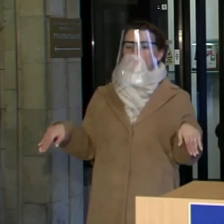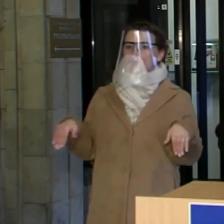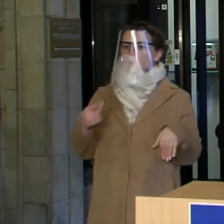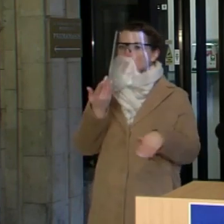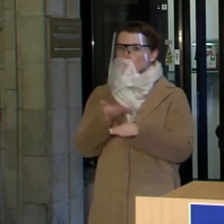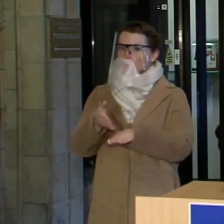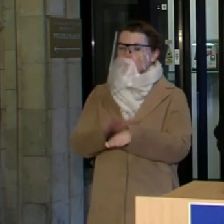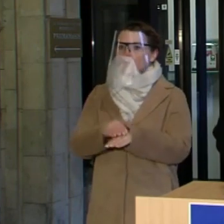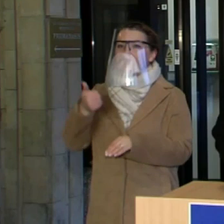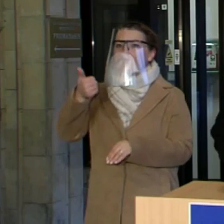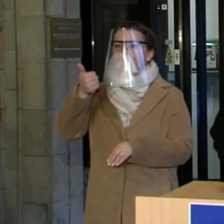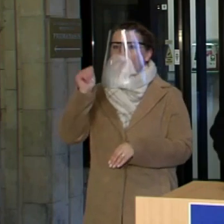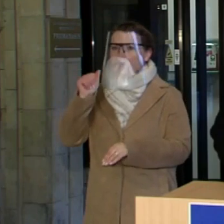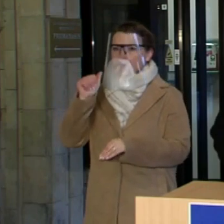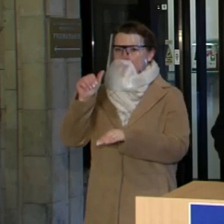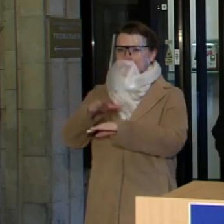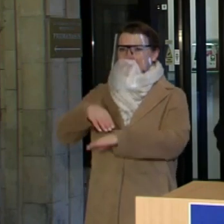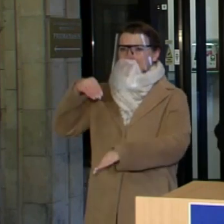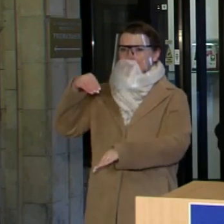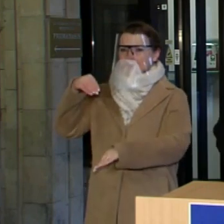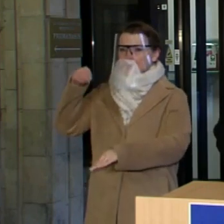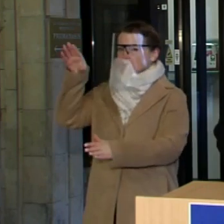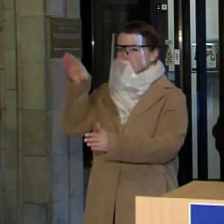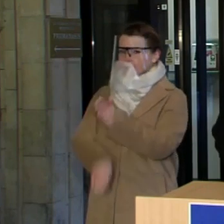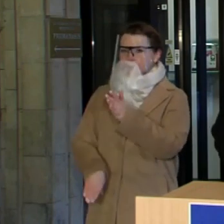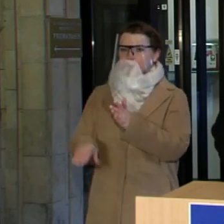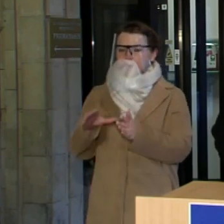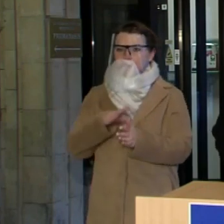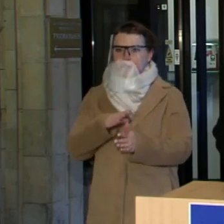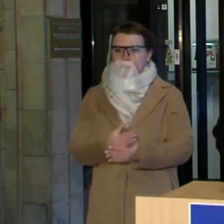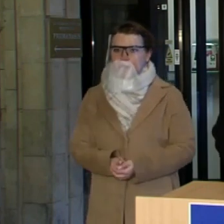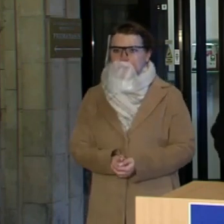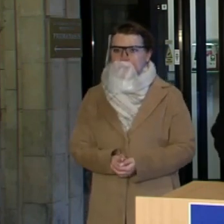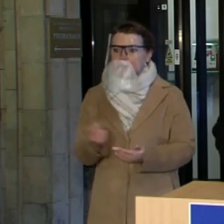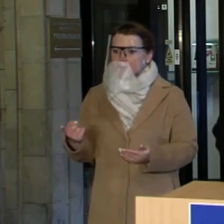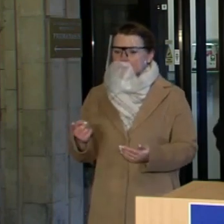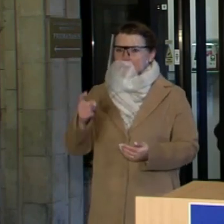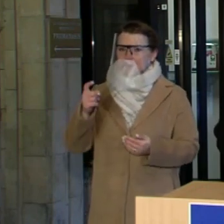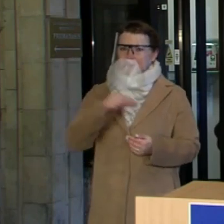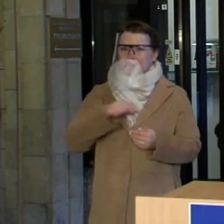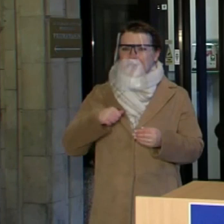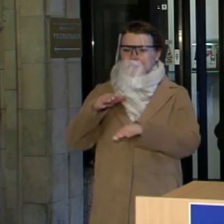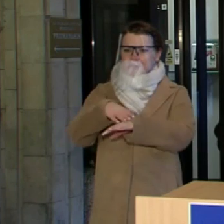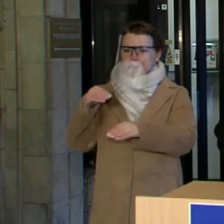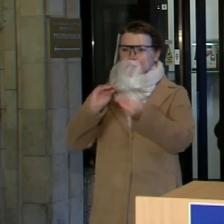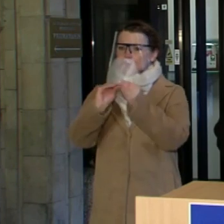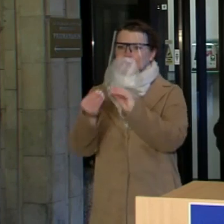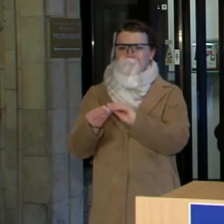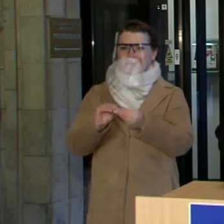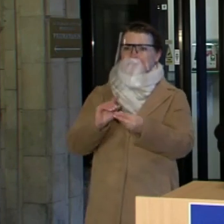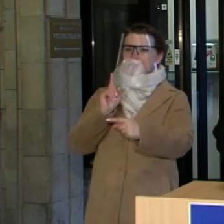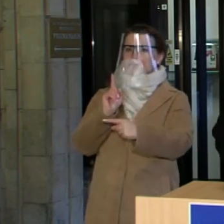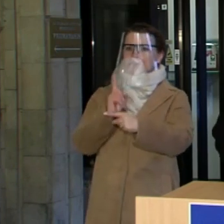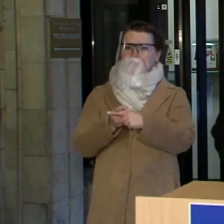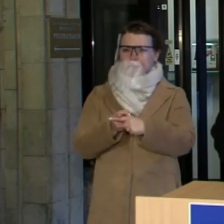vakarykštis fiasko parlamente, kitaip jo ir nepavadinsi, nesugebant susitart dėl